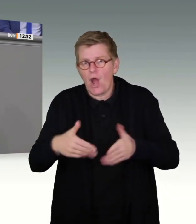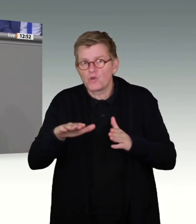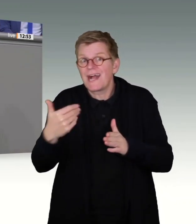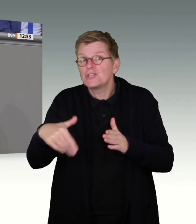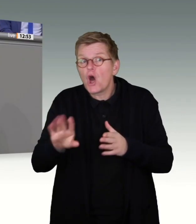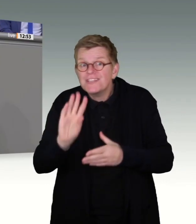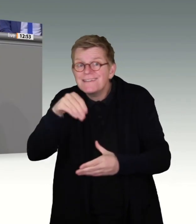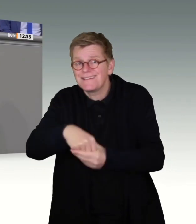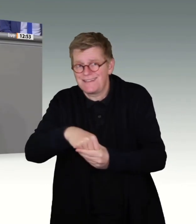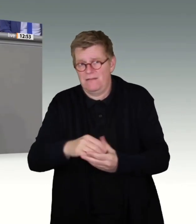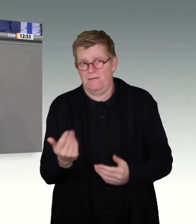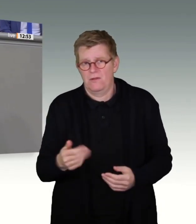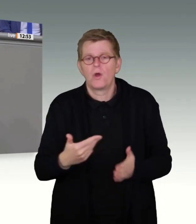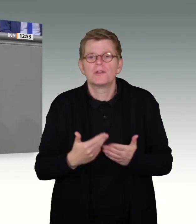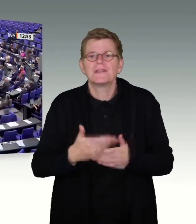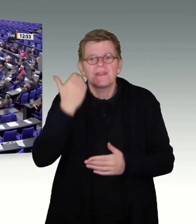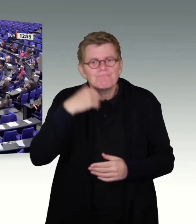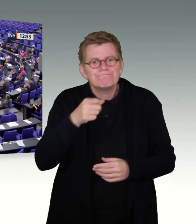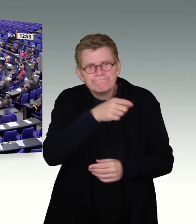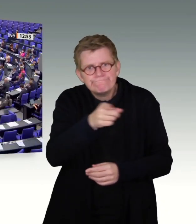wirklich wirksam sind. Vielen Dank.